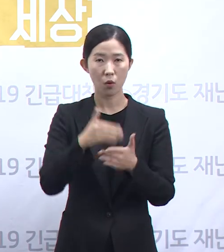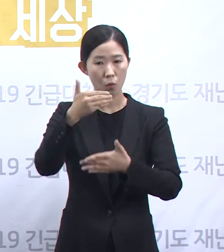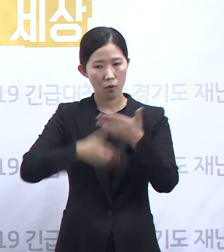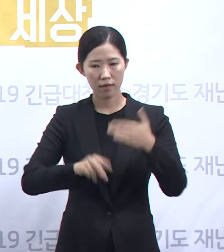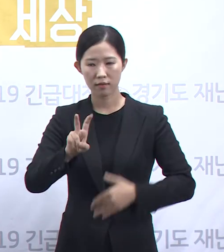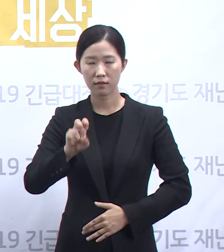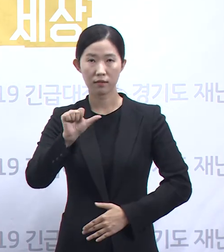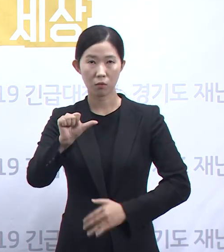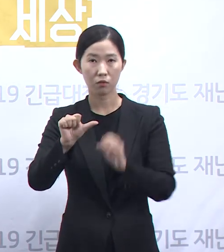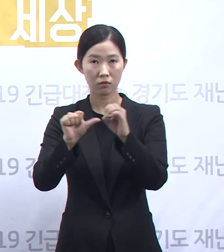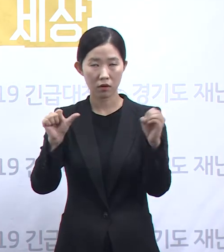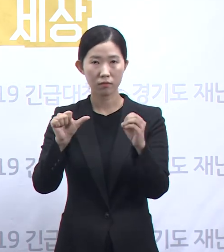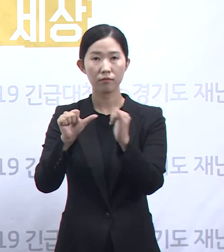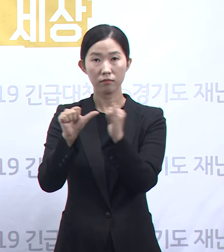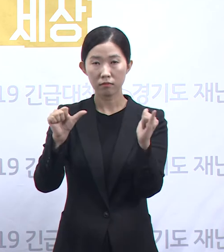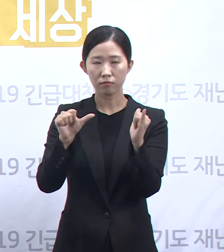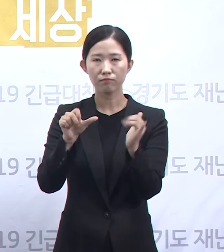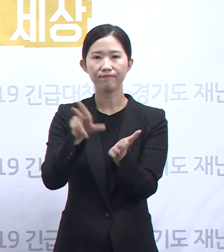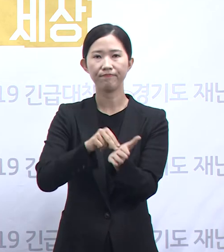판정받았습니다.